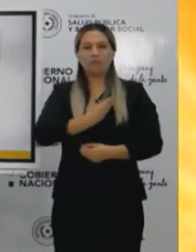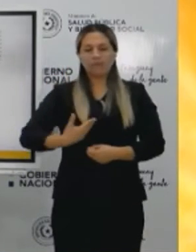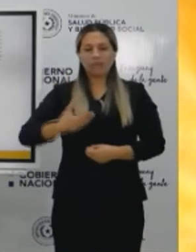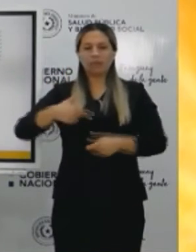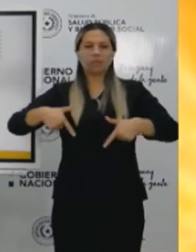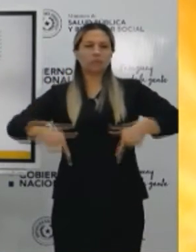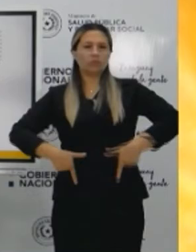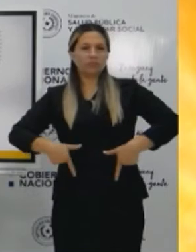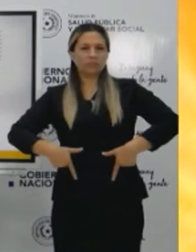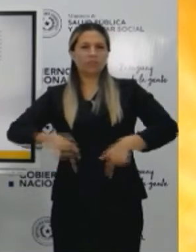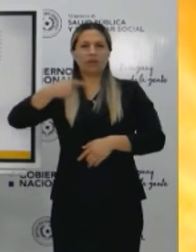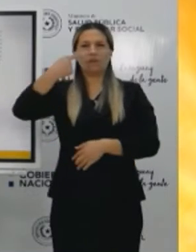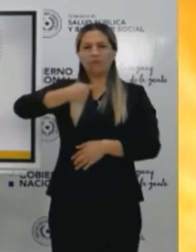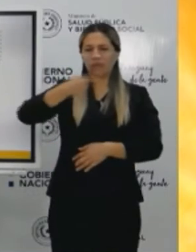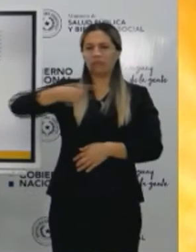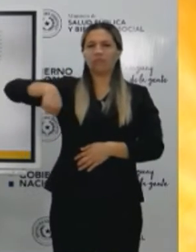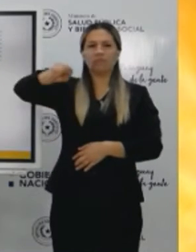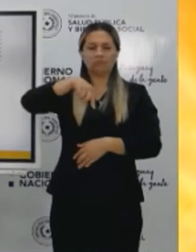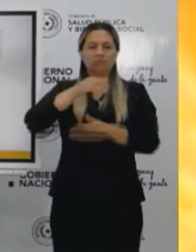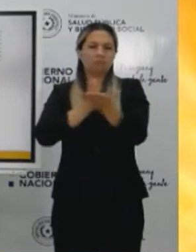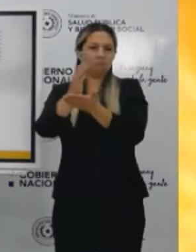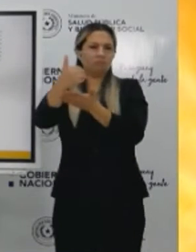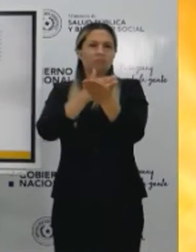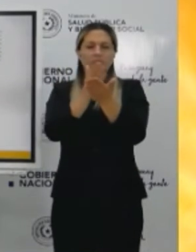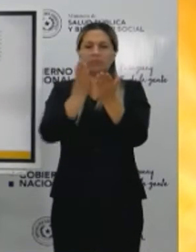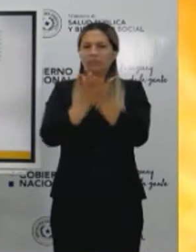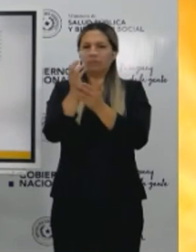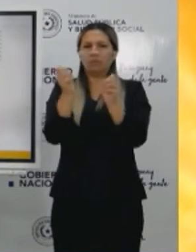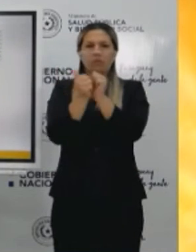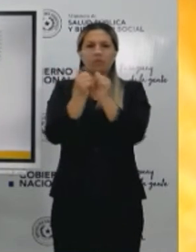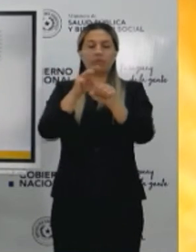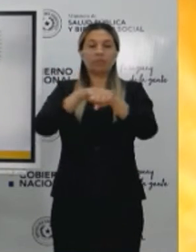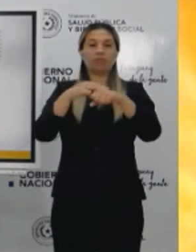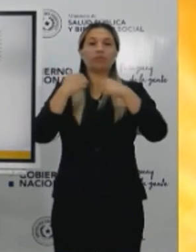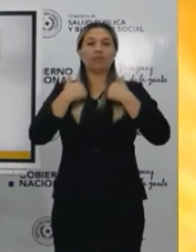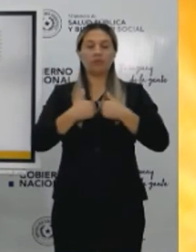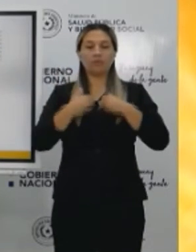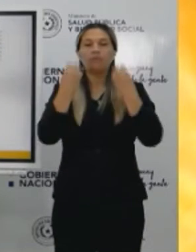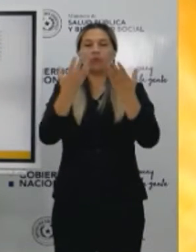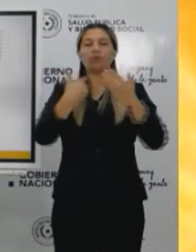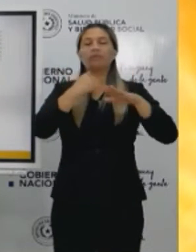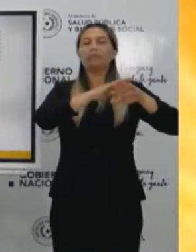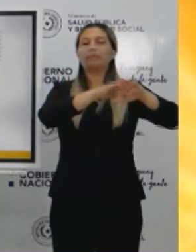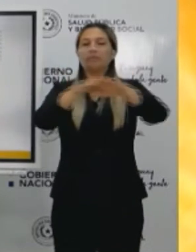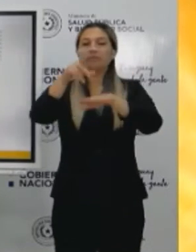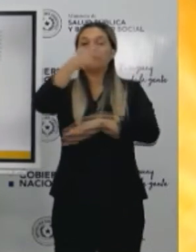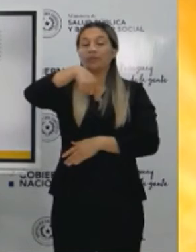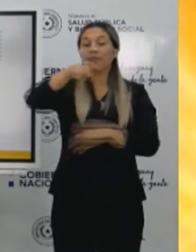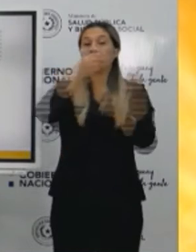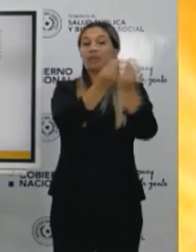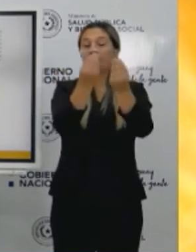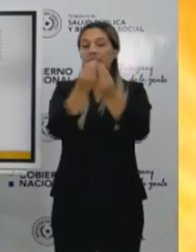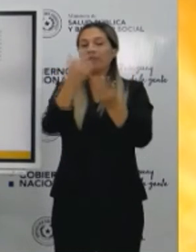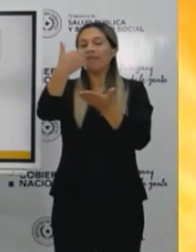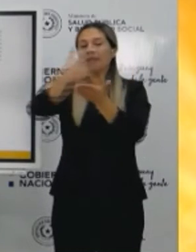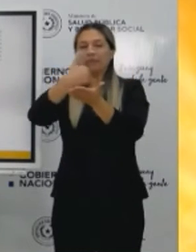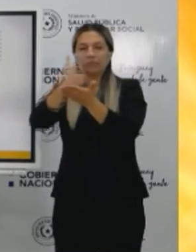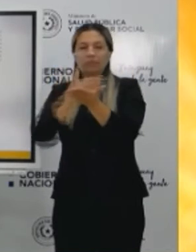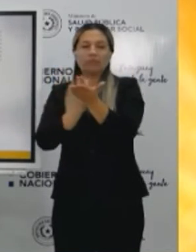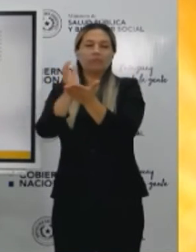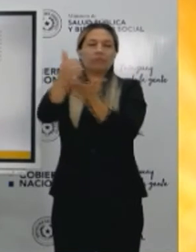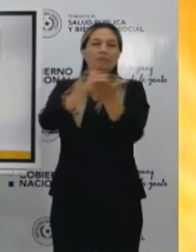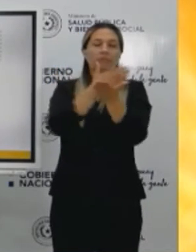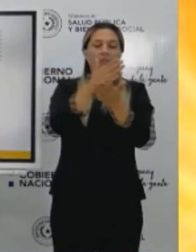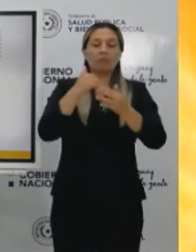se han estado muy cooperativos con el Ministerio de Salud Pública y le invitamos a ayudarnos en el proceso de hacer